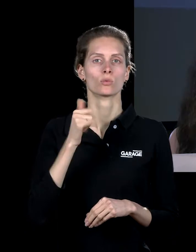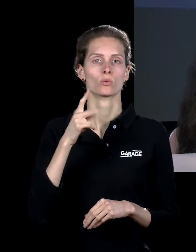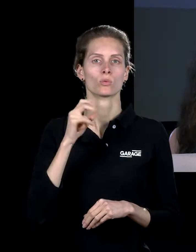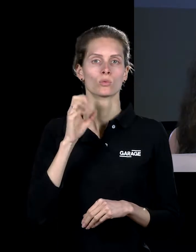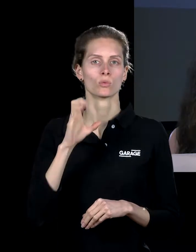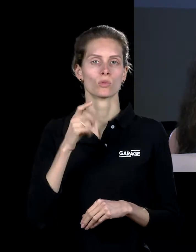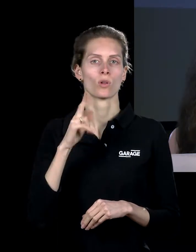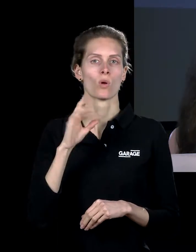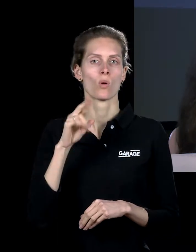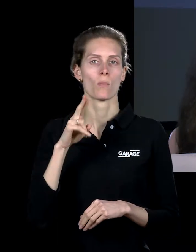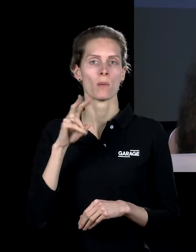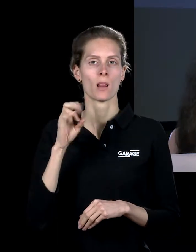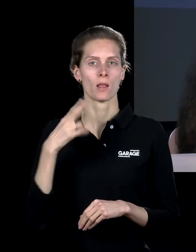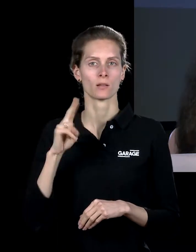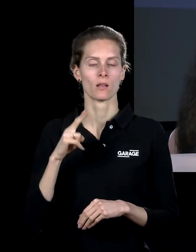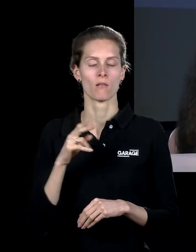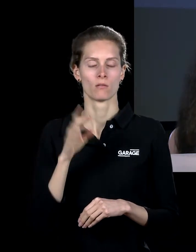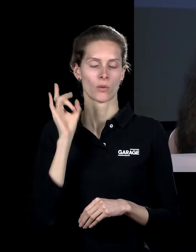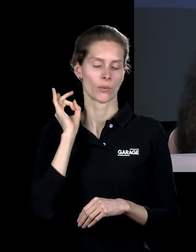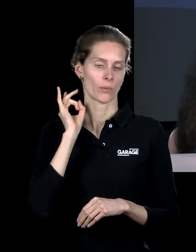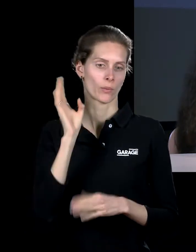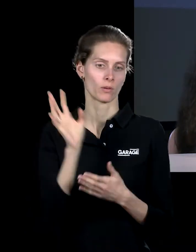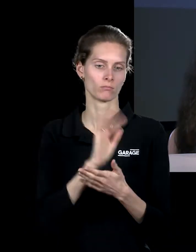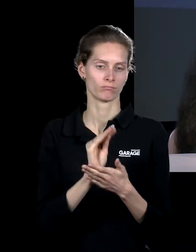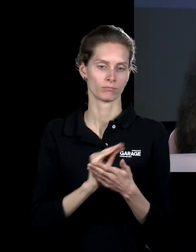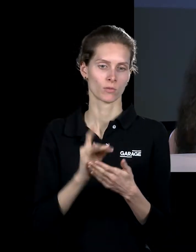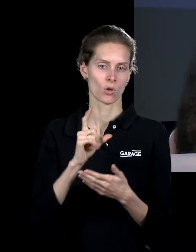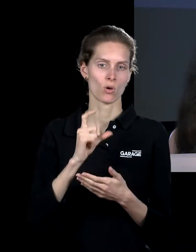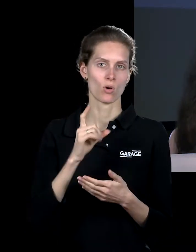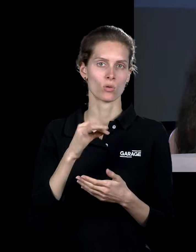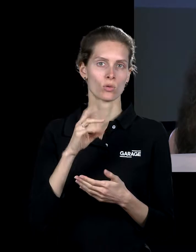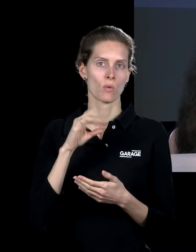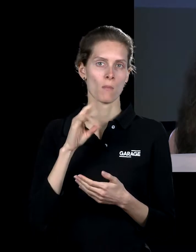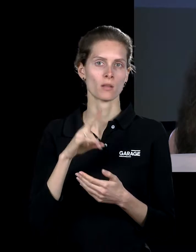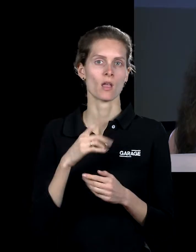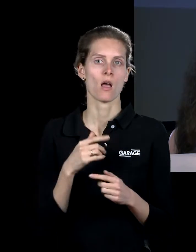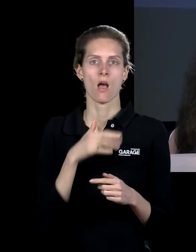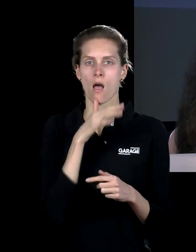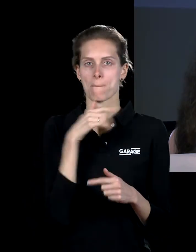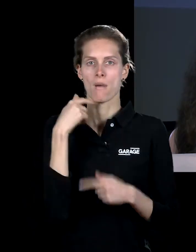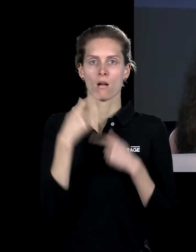автором знаменитого романа «Поколение Икс». Это проект, эта книга, это проект, основанный на подлинных